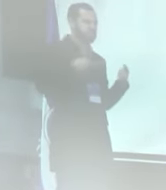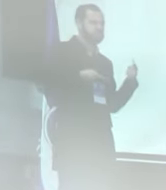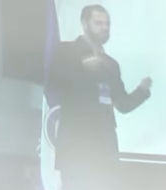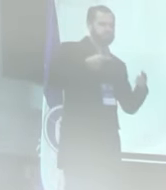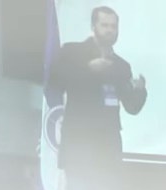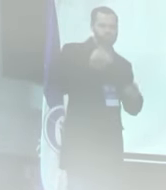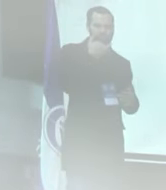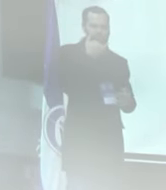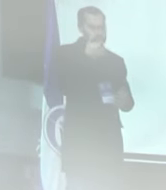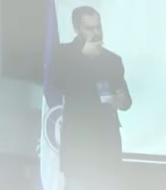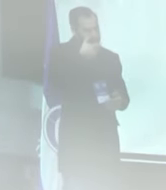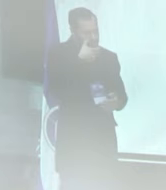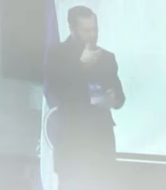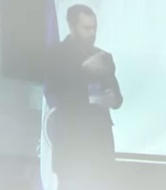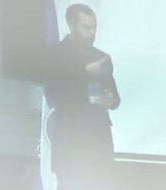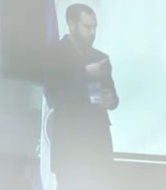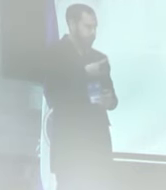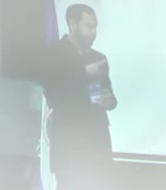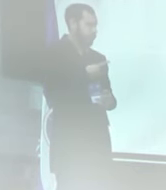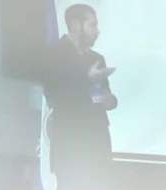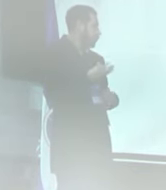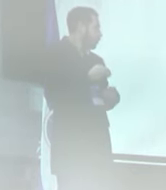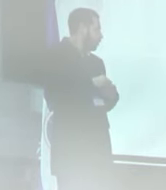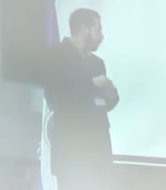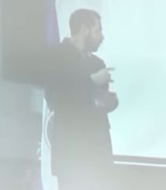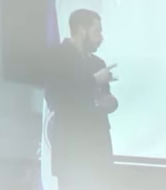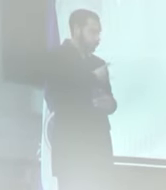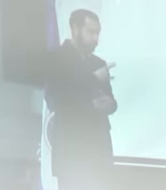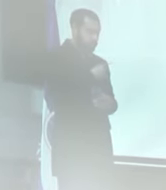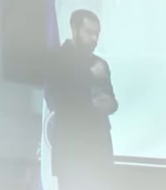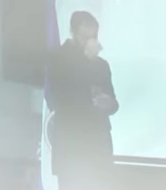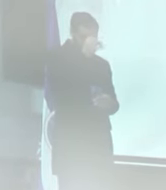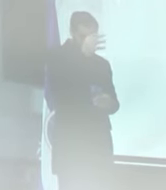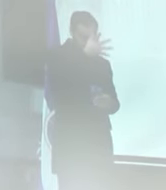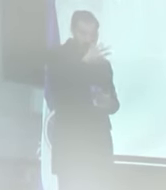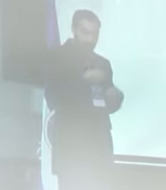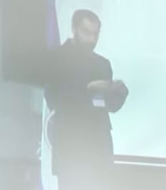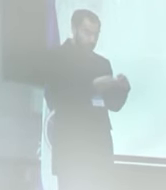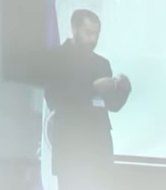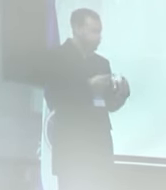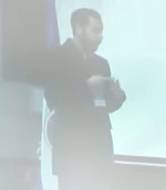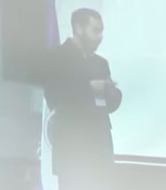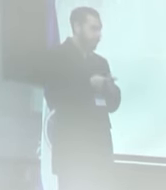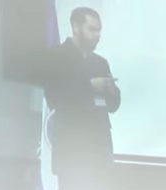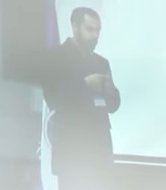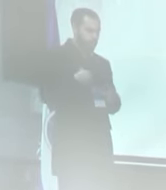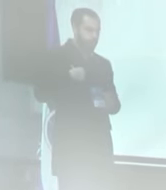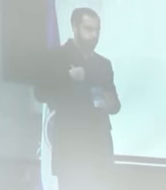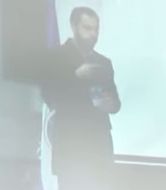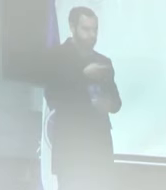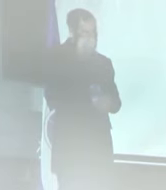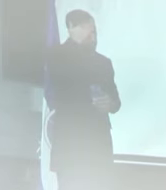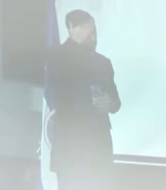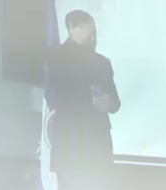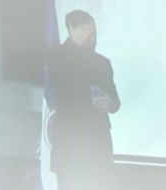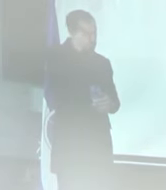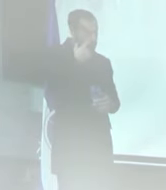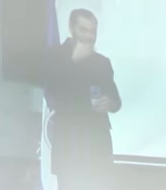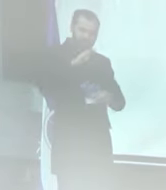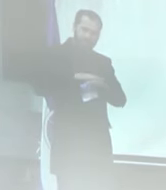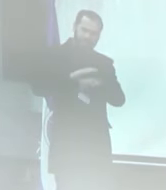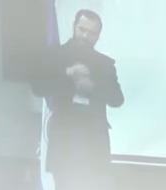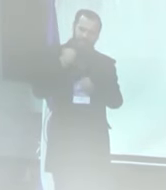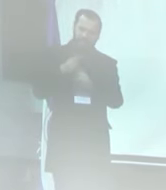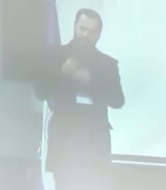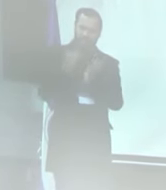en la universidad, cuando mediante el uso de la didáctica, la pedagogía, que es una herramienta que poseemos los maestros, si llamamos más al egresado a